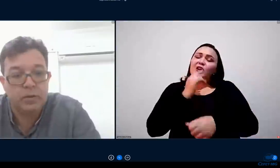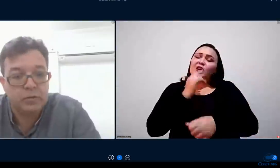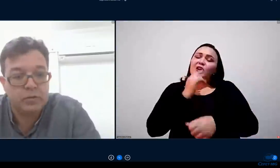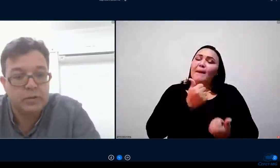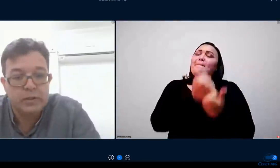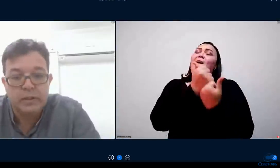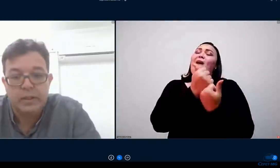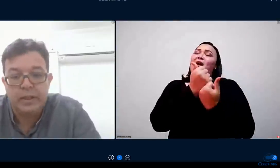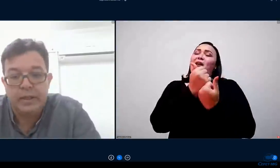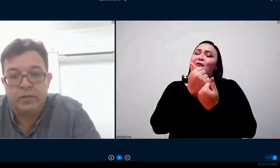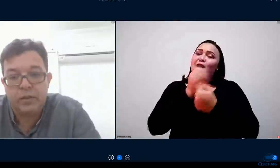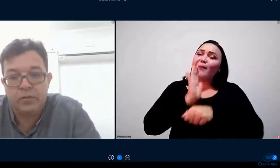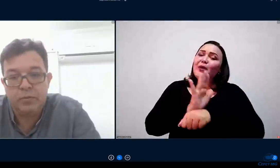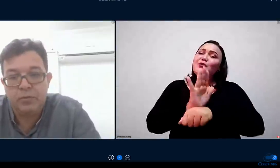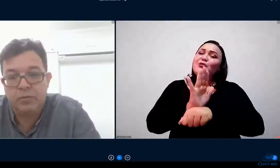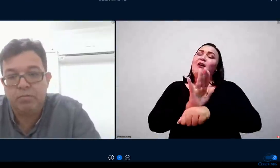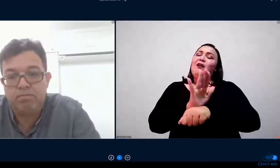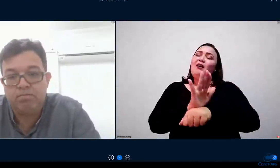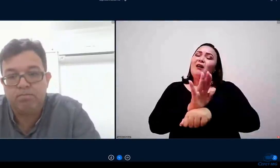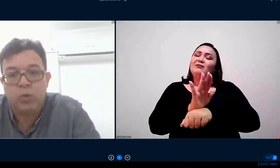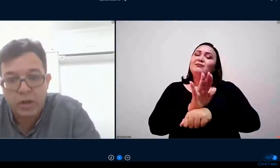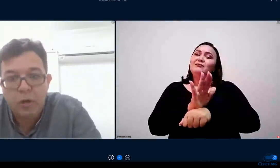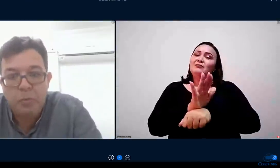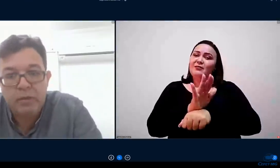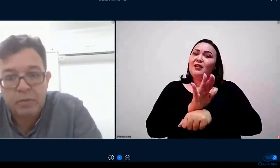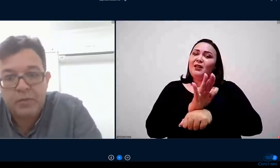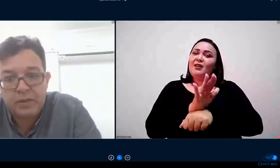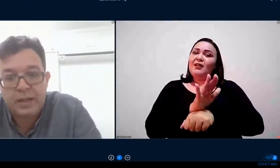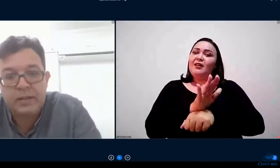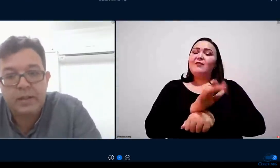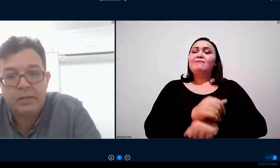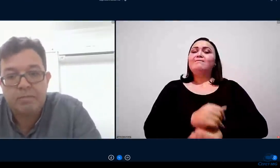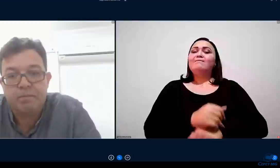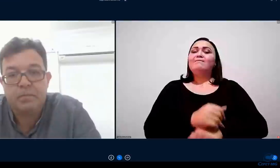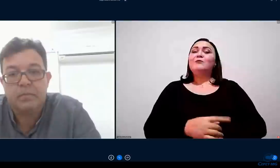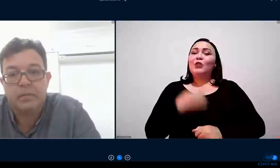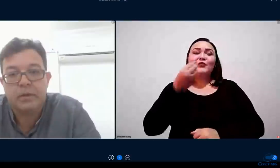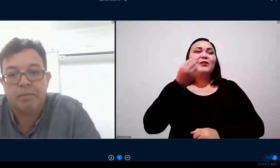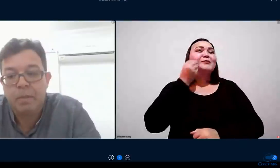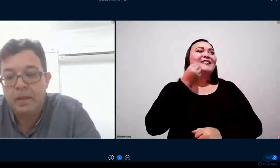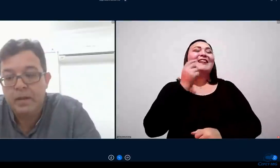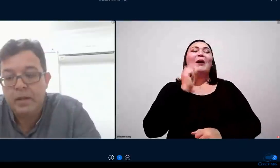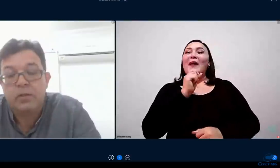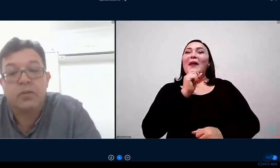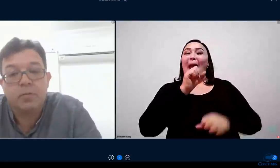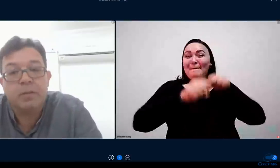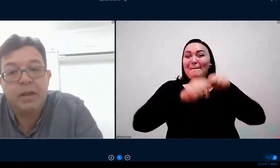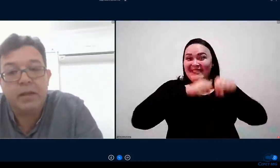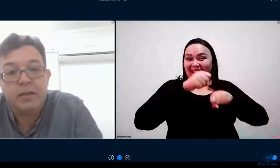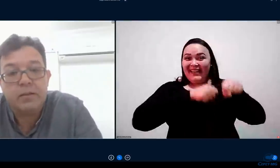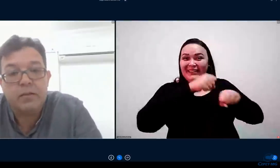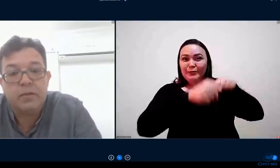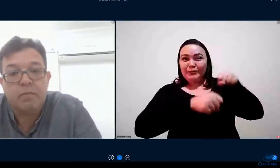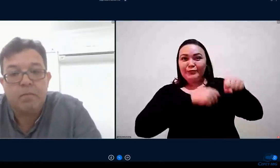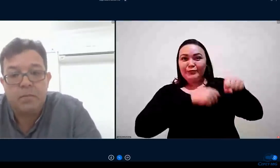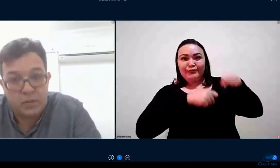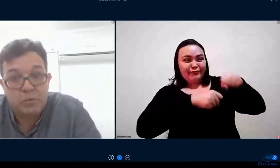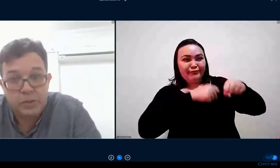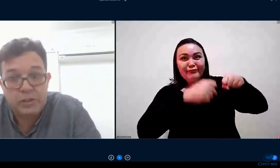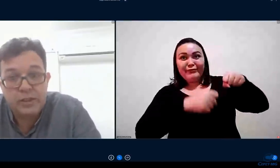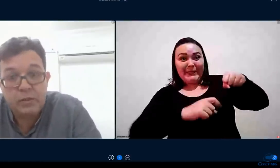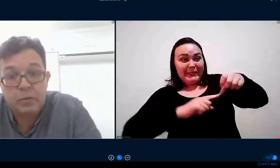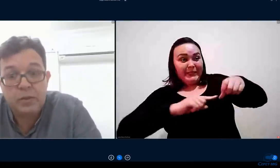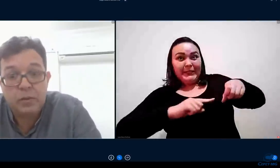nós vamos nós vamos trocar o pneu com a bicicleta andando nós vamos ter perdas